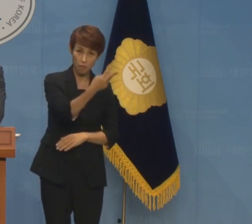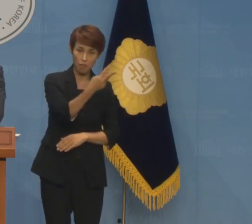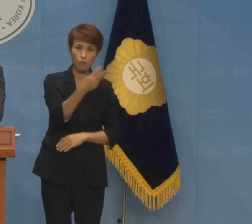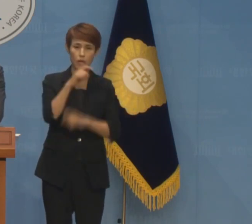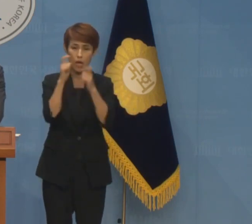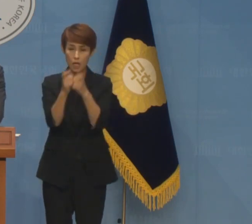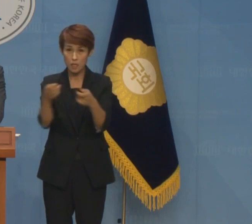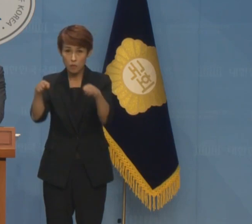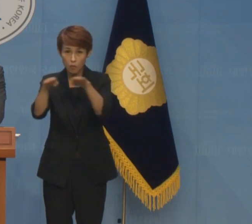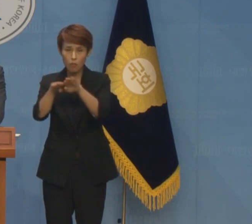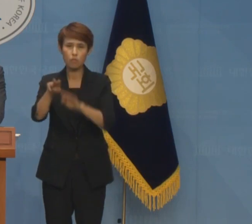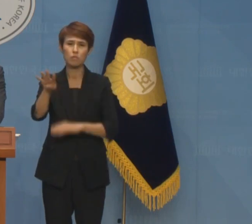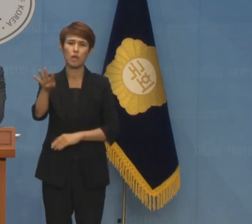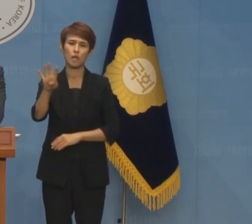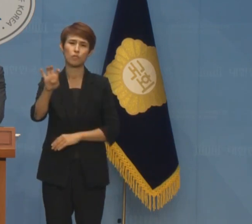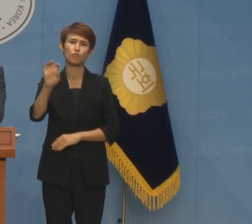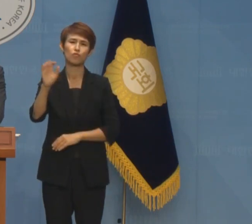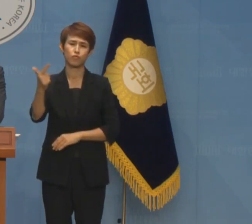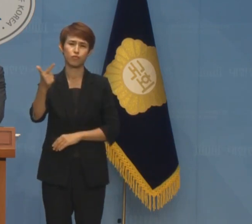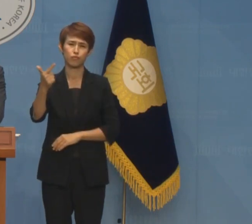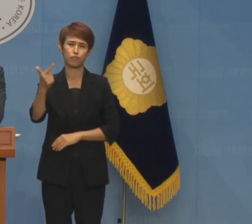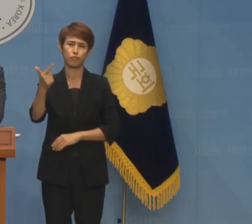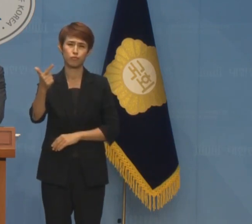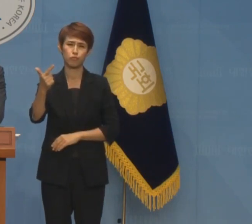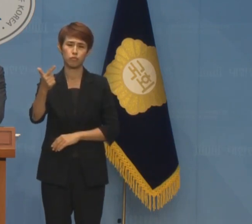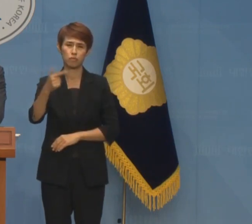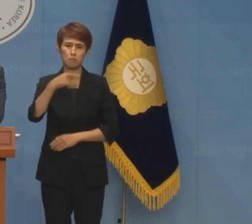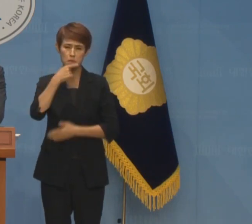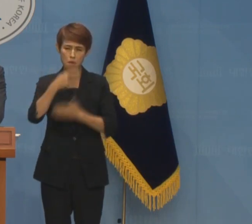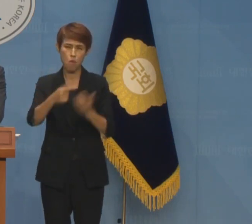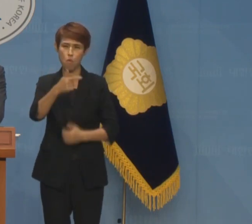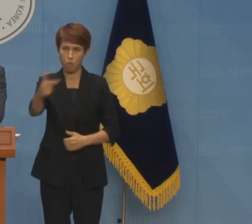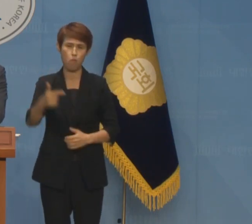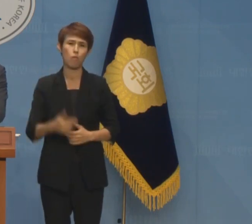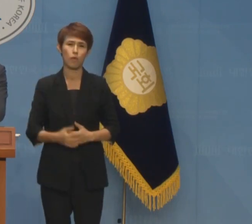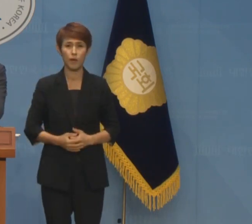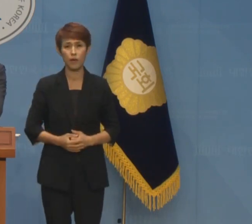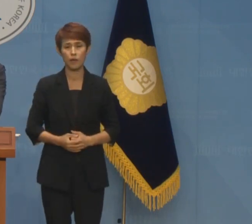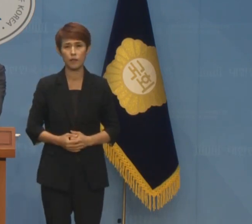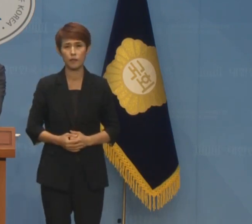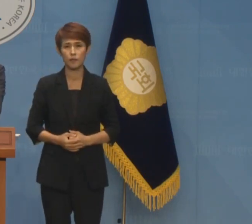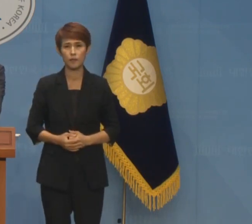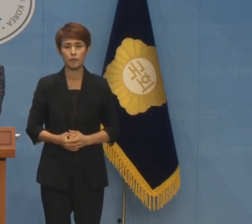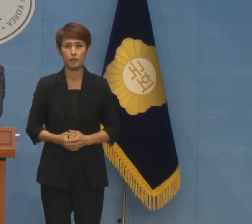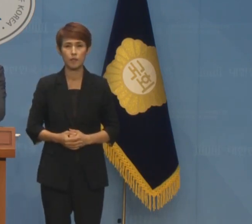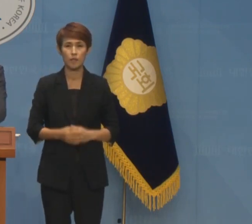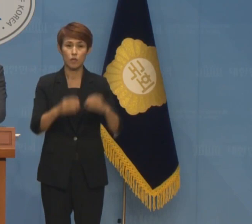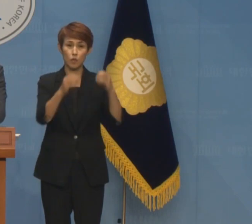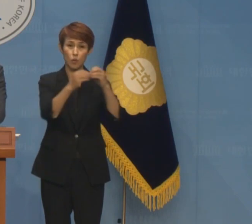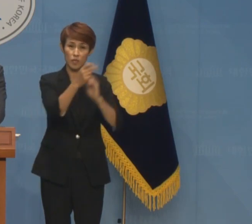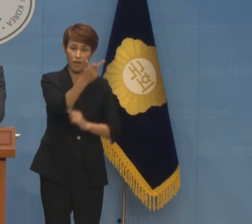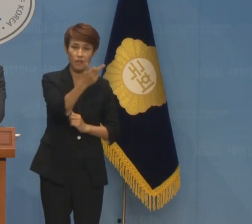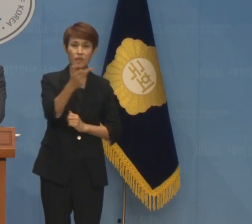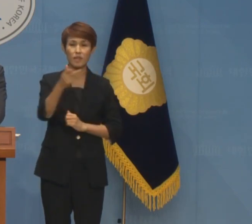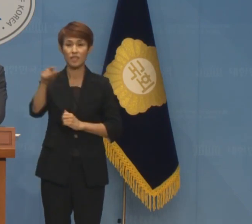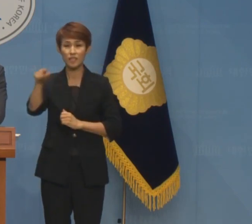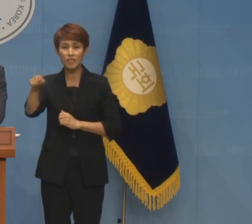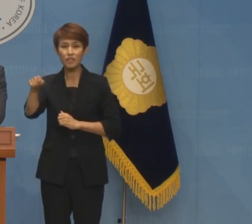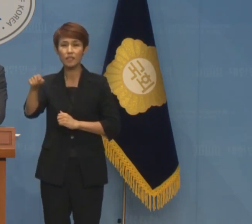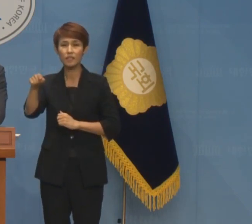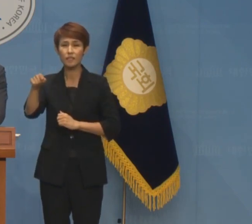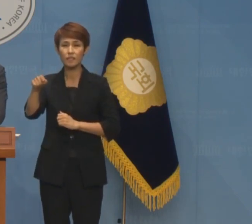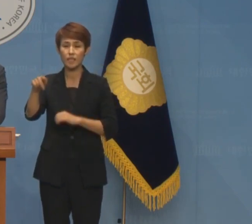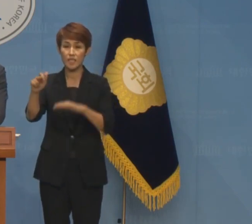46개소의 막대한 피해가 발생했습니다. 논산시와 금산군의 피해 규모는 지속적으로